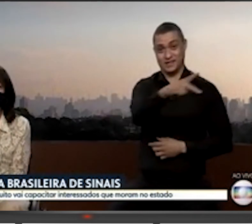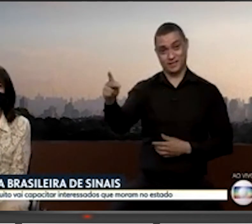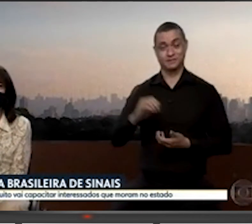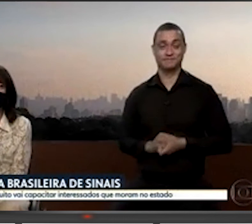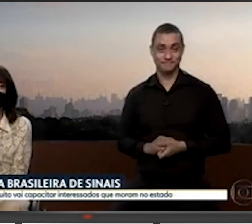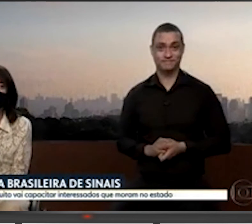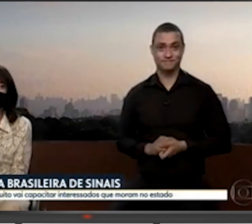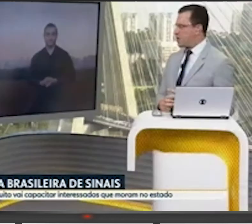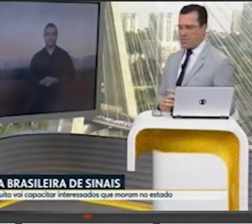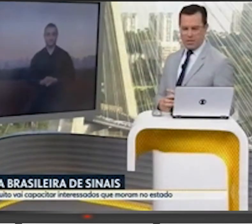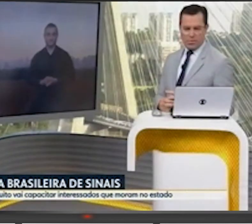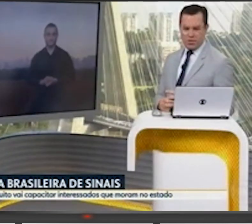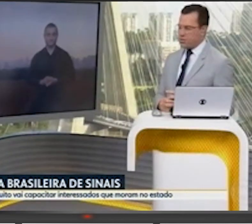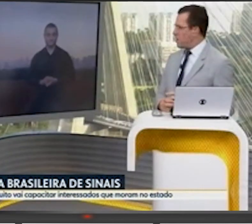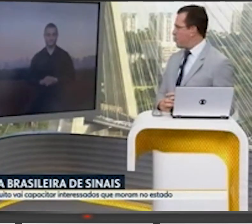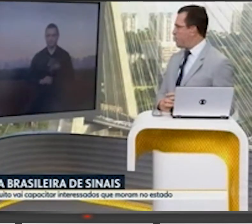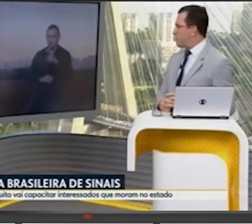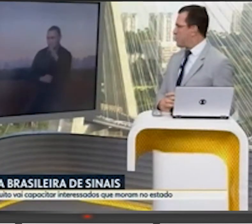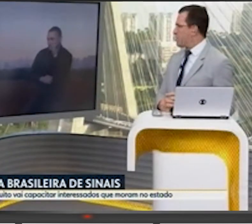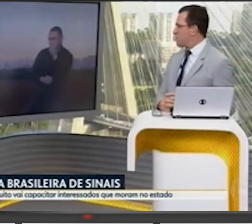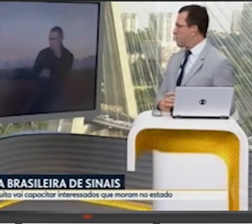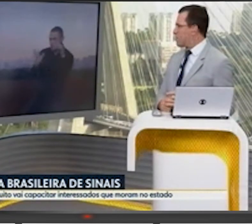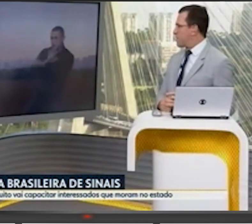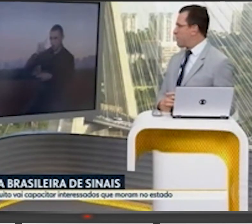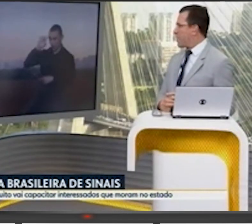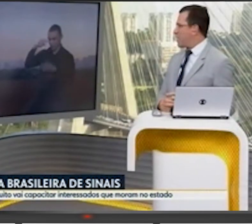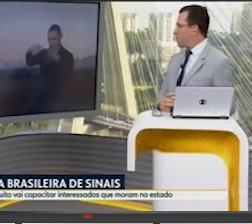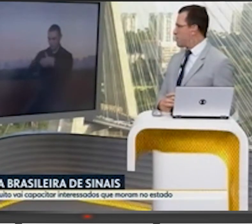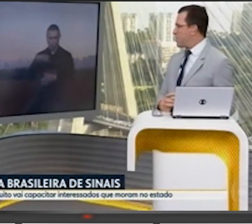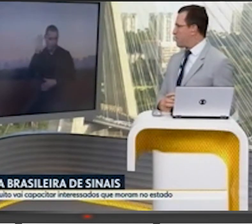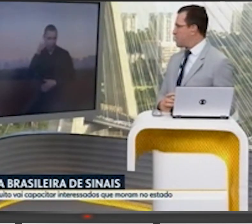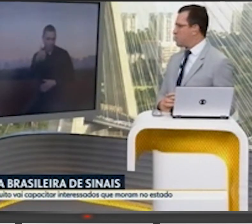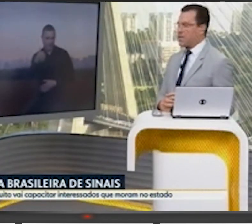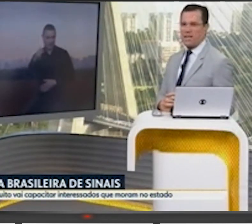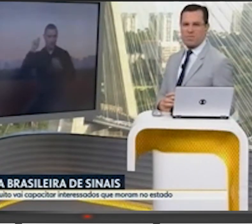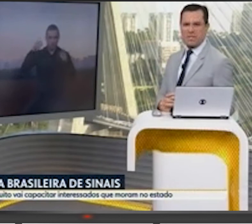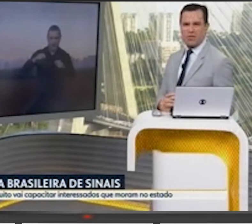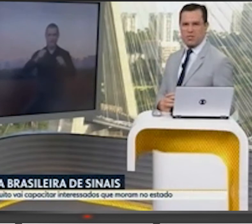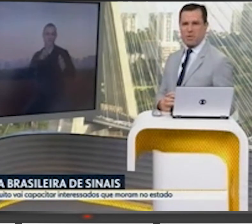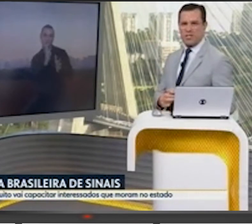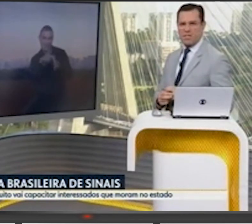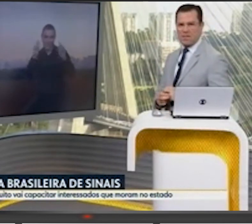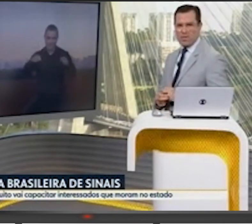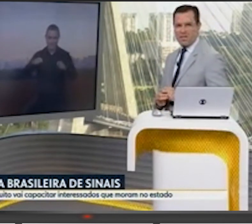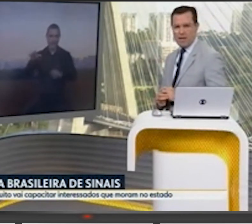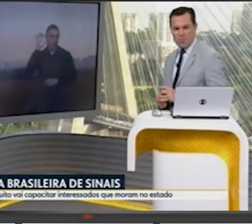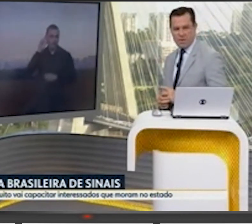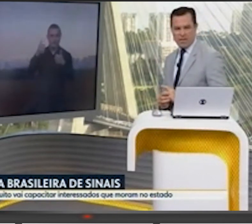Posso só matar uma curiosidade rápida com o Edilson? Está me ouvindo? Eu não sei se você consegue falar e, ao mesmo tempo, fazer os sinais, mas, se não, a gente pede licença para quem está acompanhando,